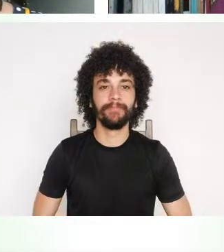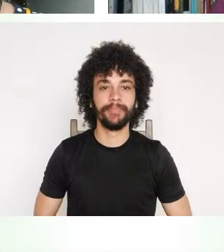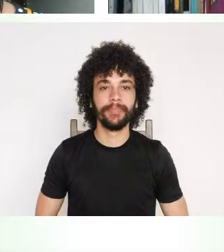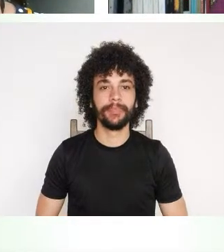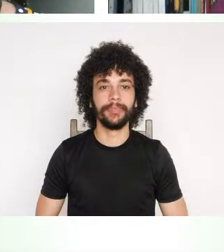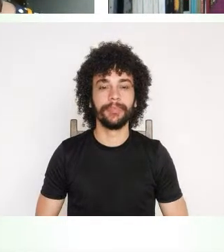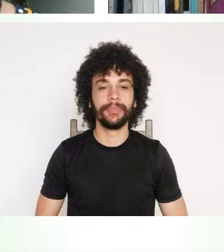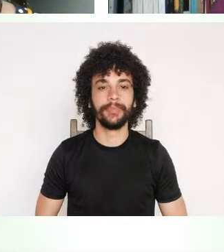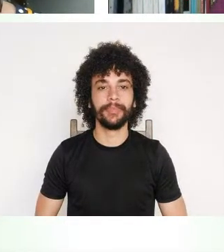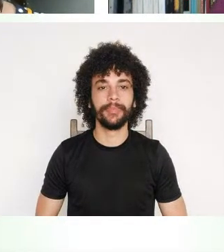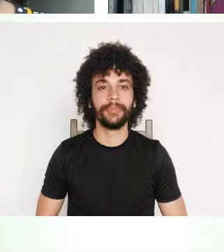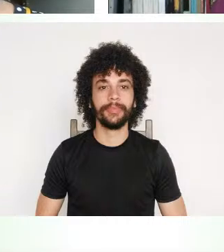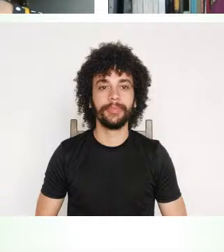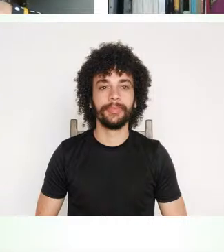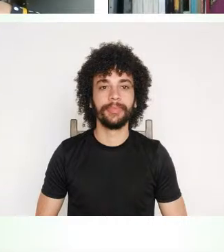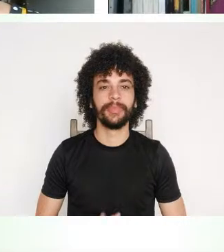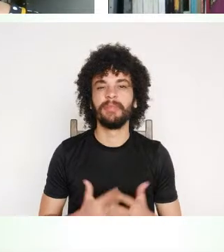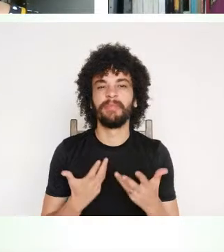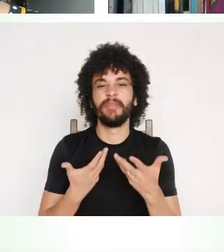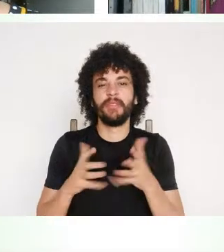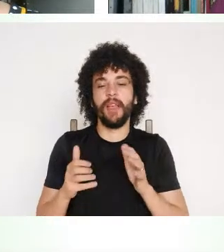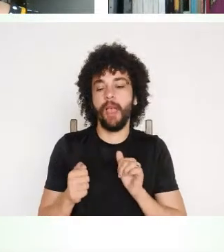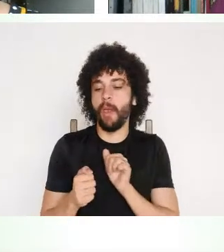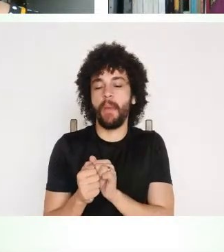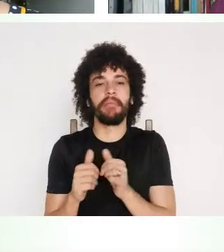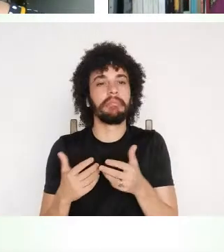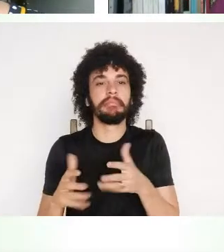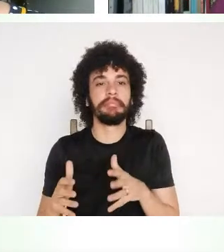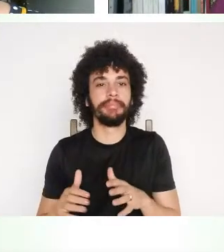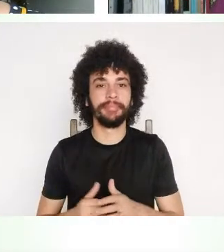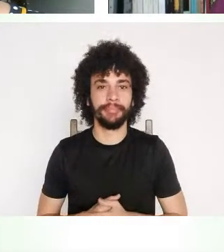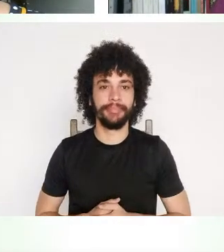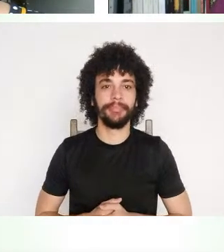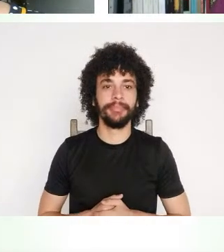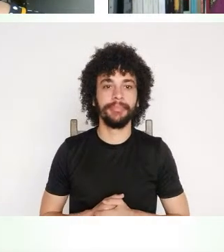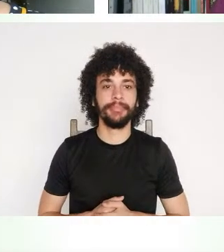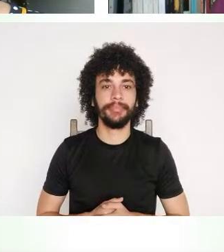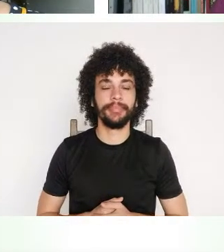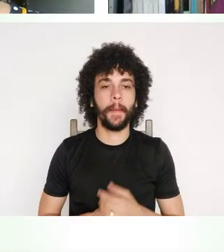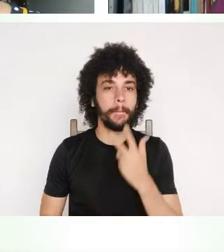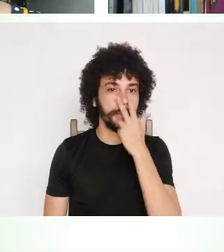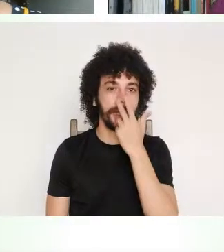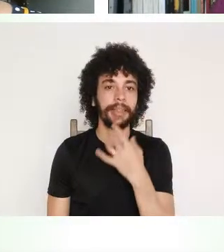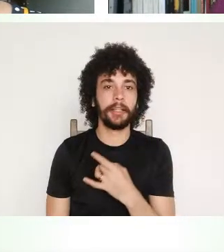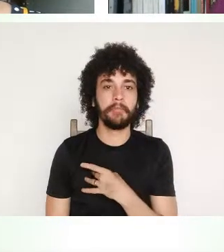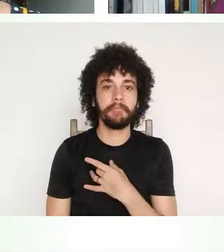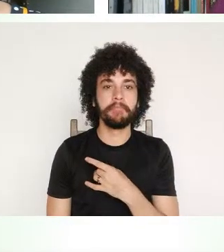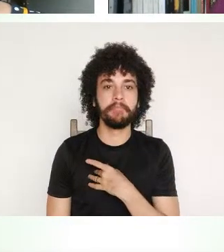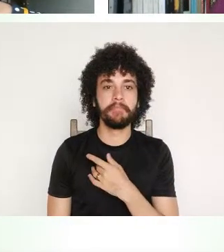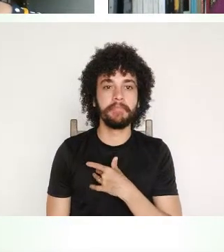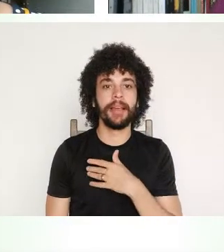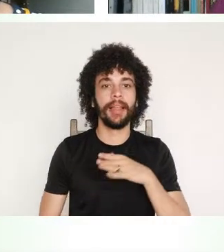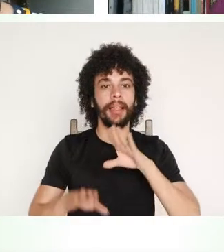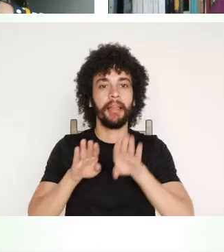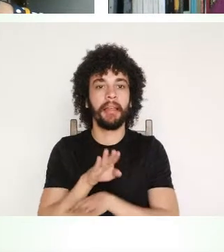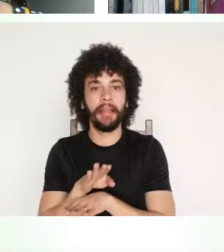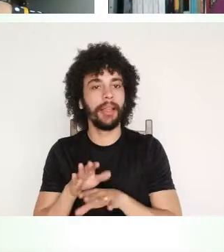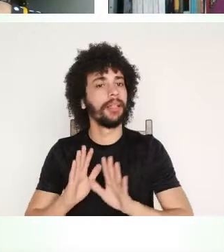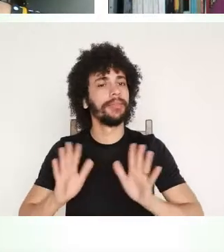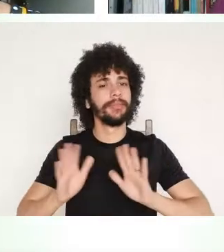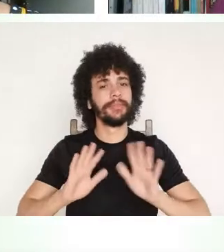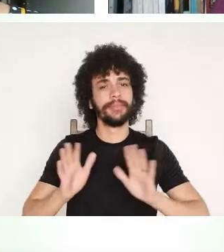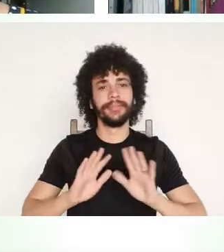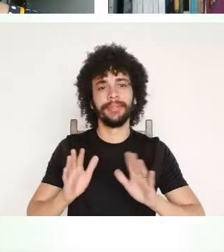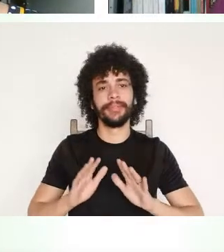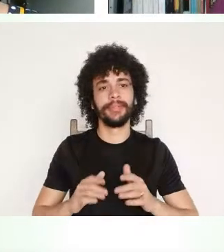não querer se aproximar, né, com medo de submergir, a Unifesca nunca mais vai